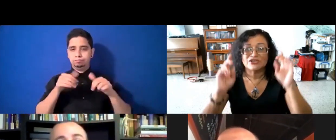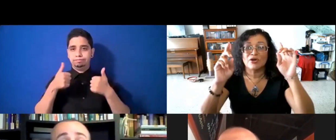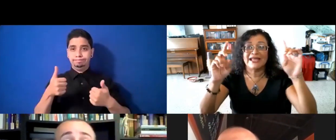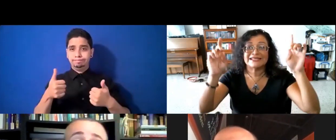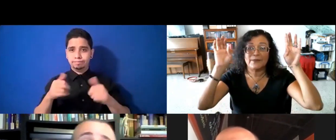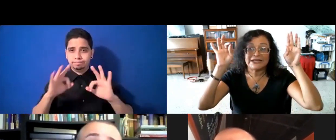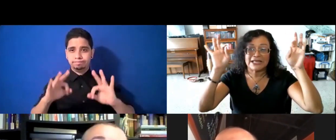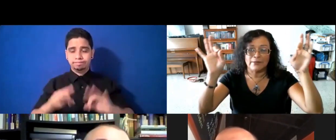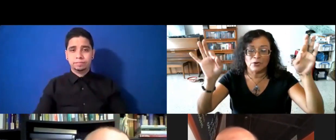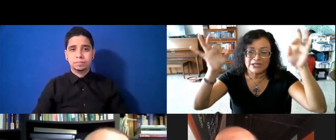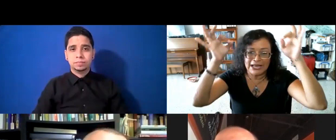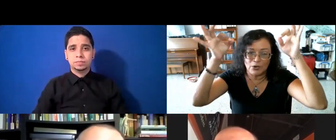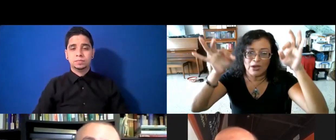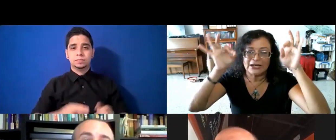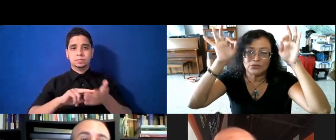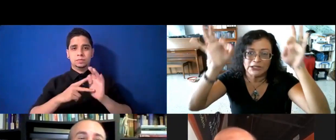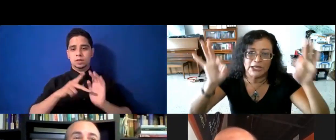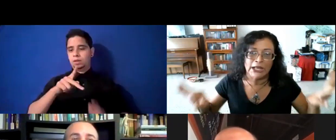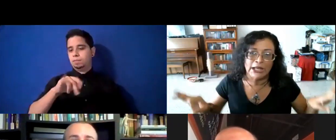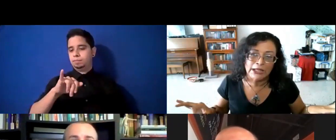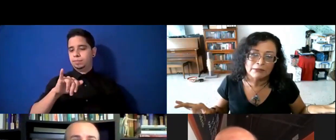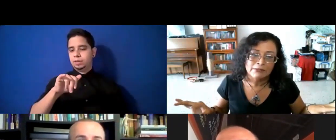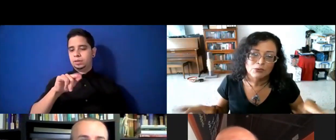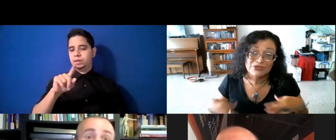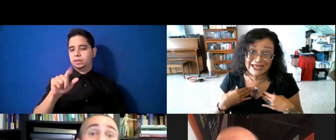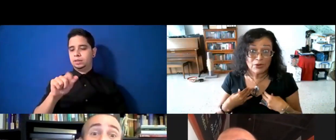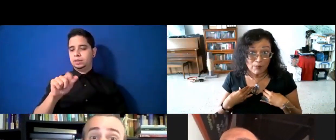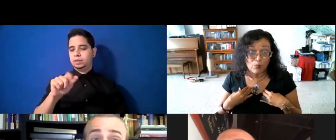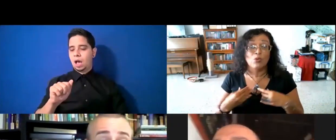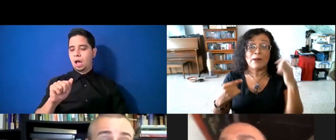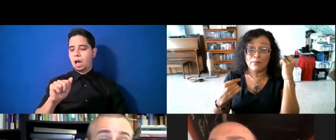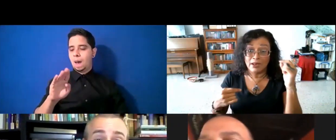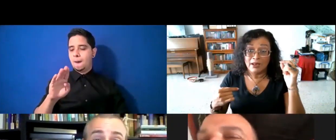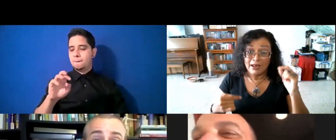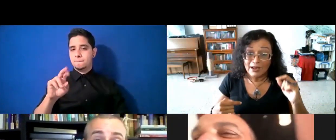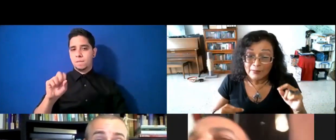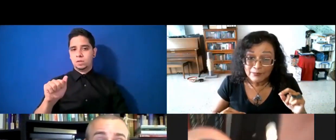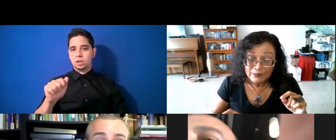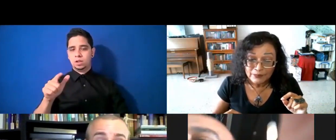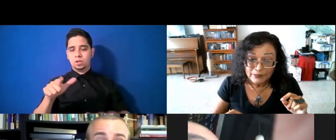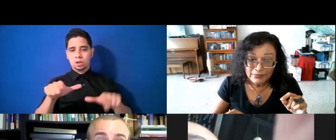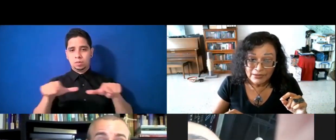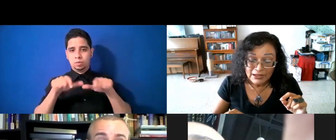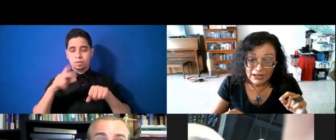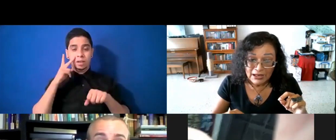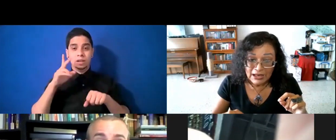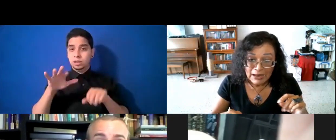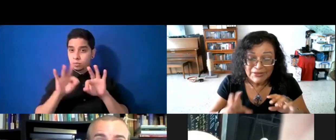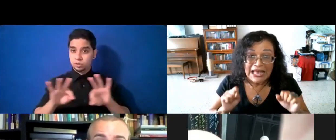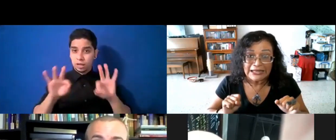eso es, que pizabrosa, es el lugar, que usted tiene que ir, usted quiere, para que vea, los muchachos, le, ah pues dale,